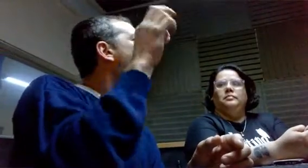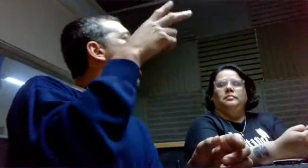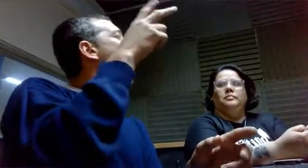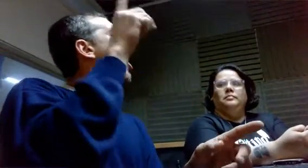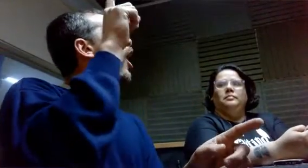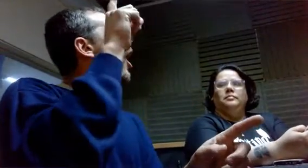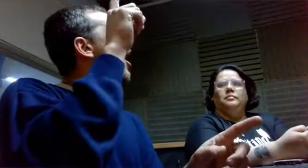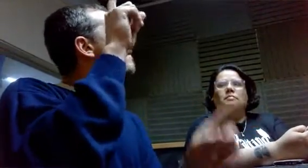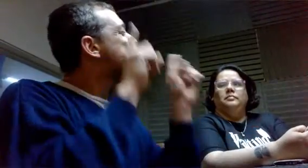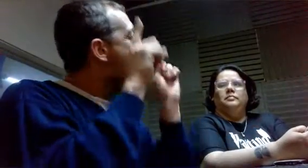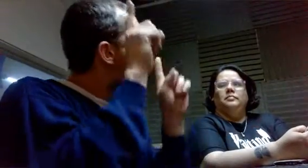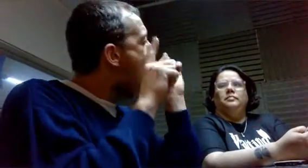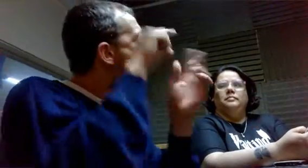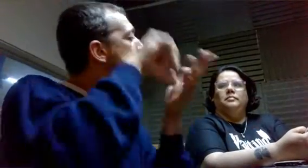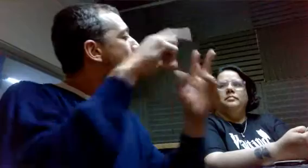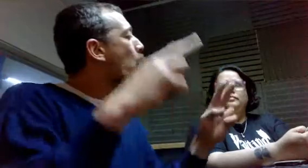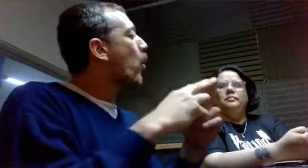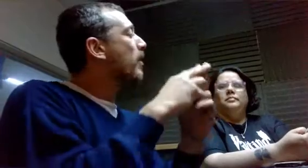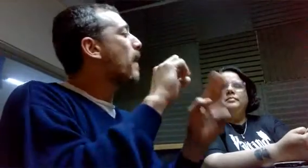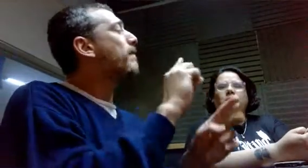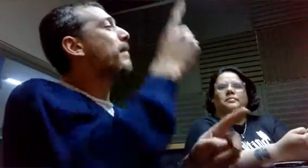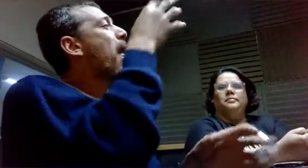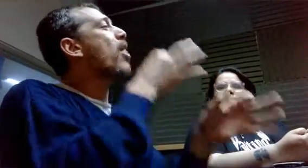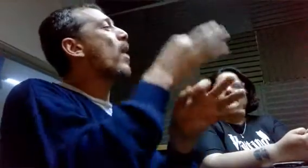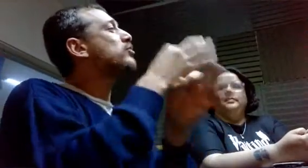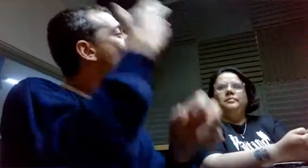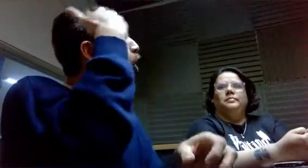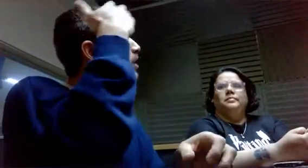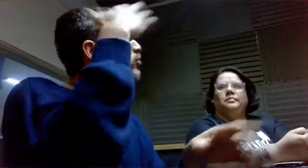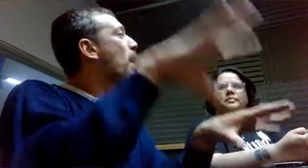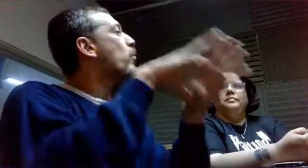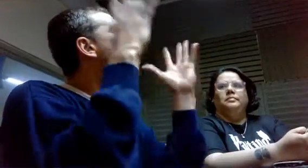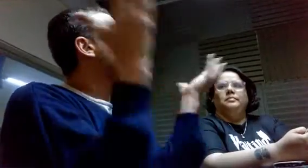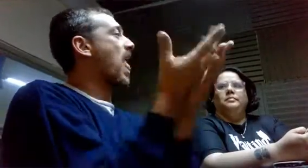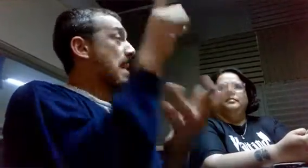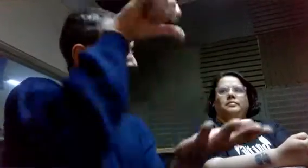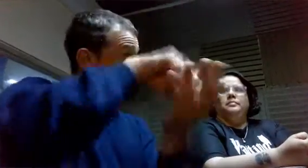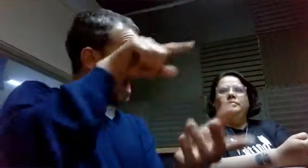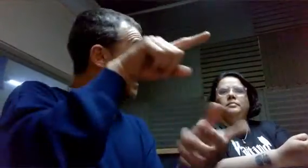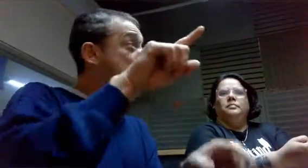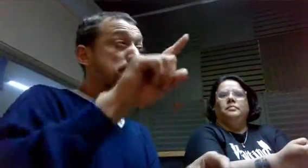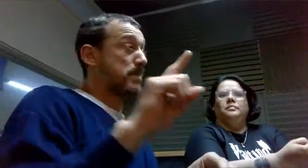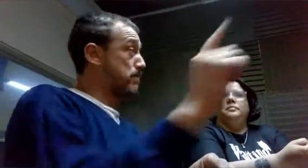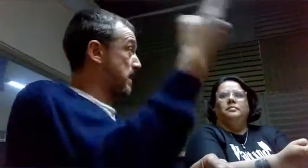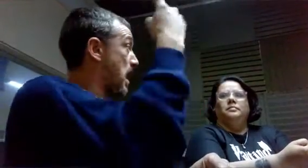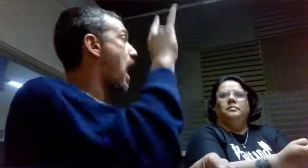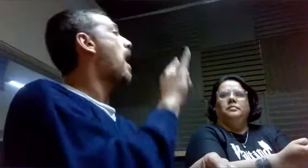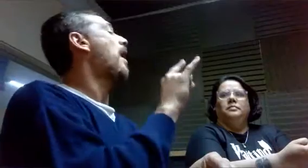1880, en el Congreso de Milán, fue el primer encuentro pedagógico del mundo. Fue el